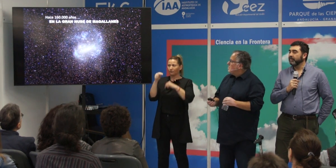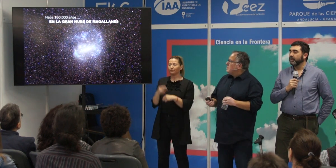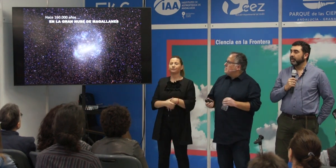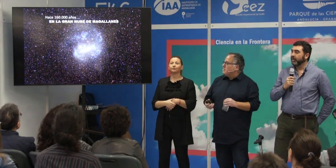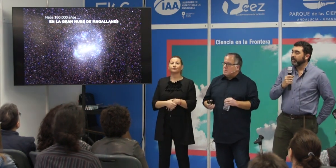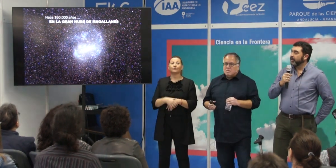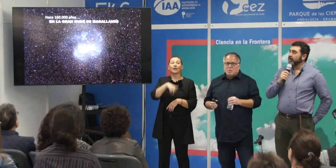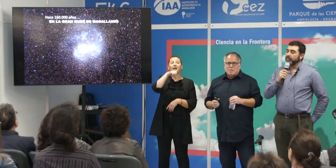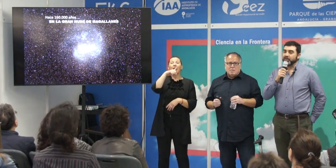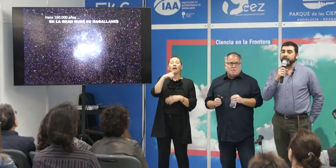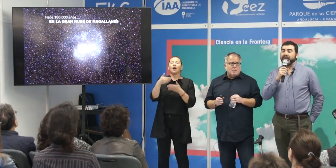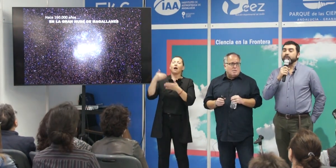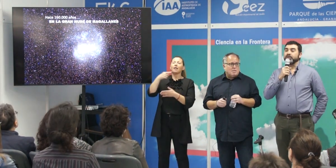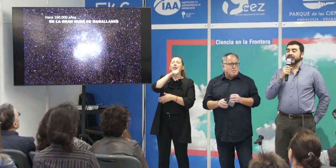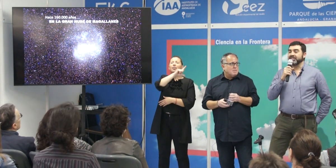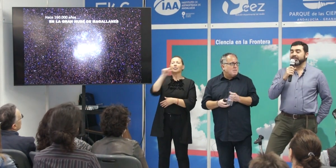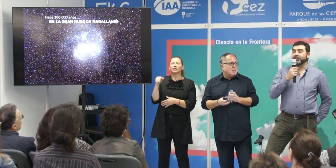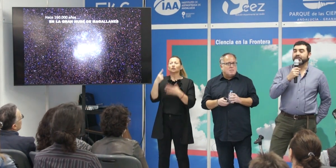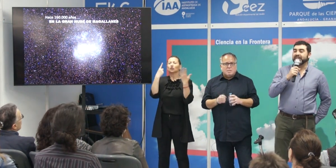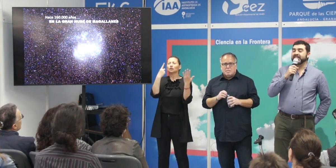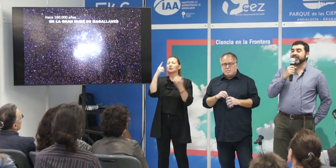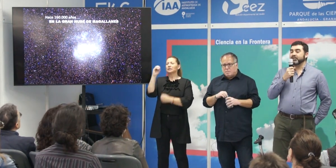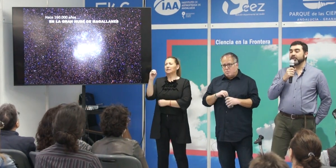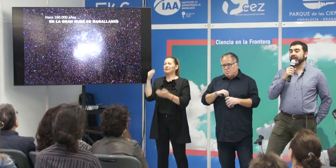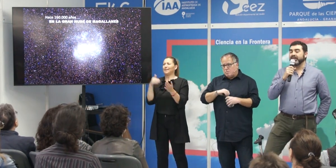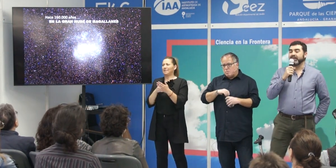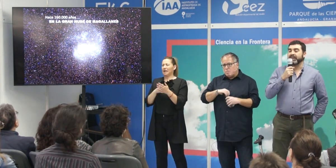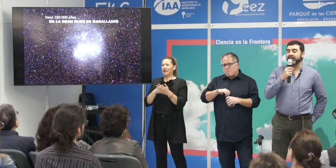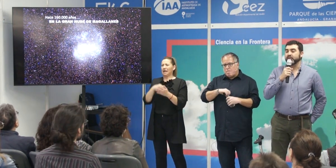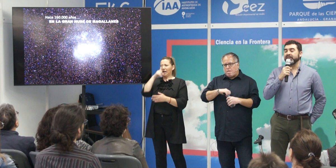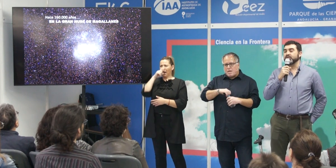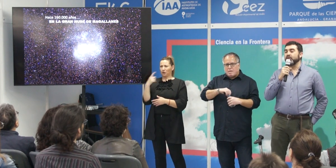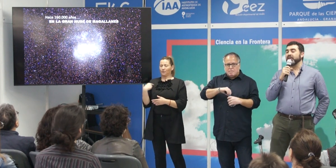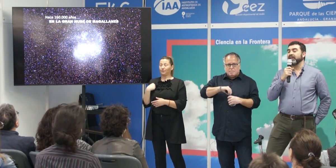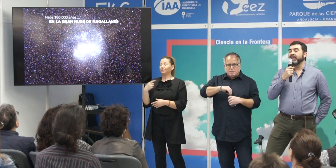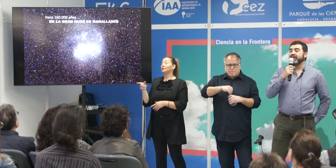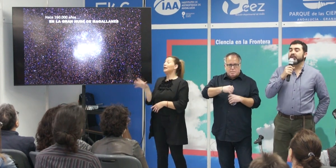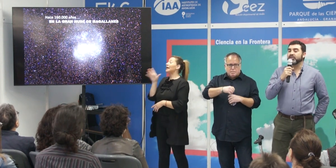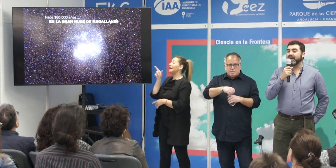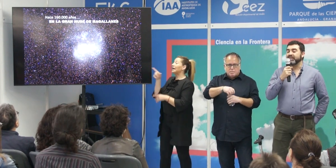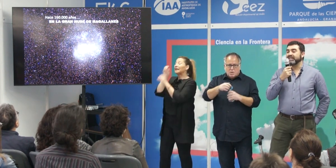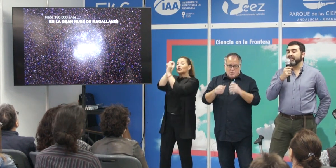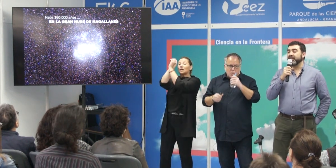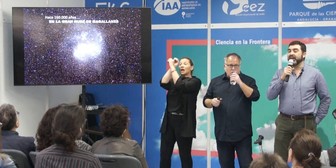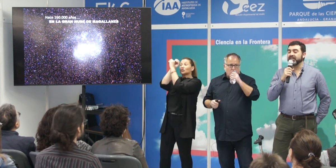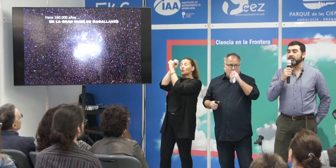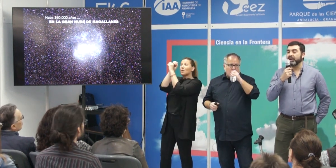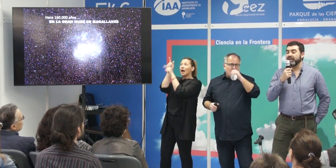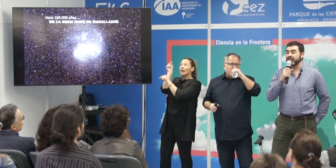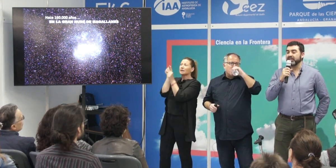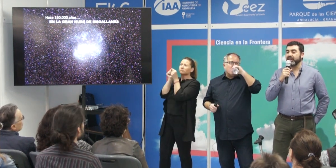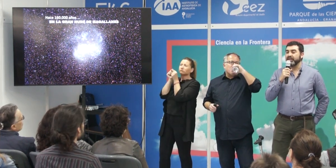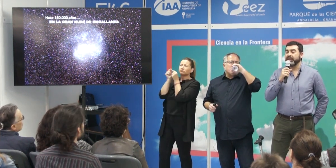Hace 160.000 años. Vamos a lograr un gran salto. Y en este caso, en el caso de la astronomía, irnos a distancias